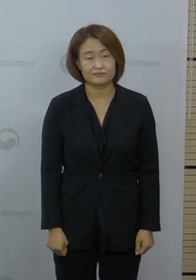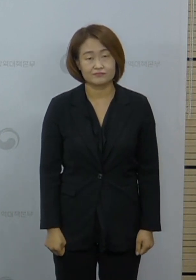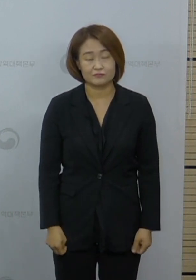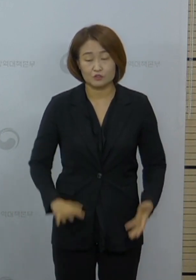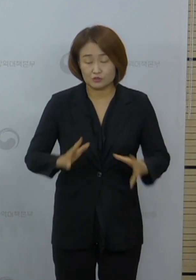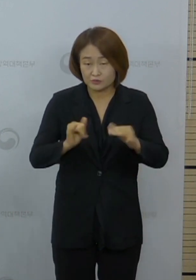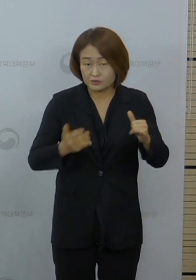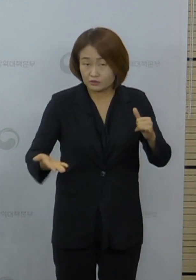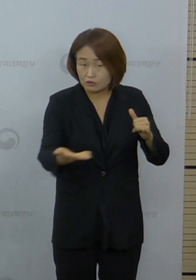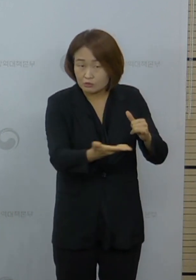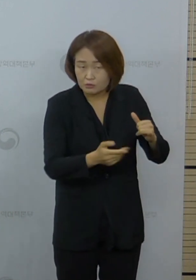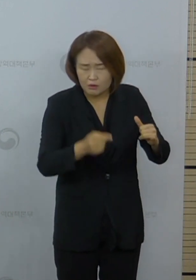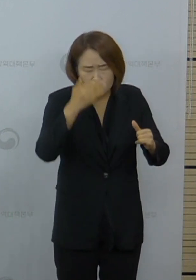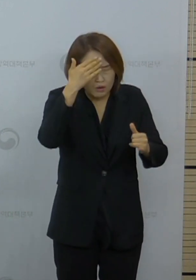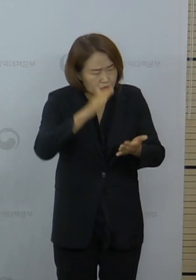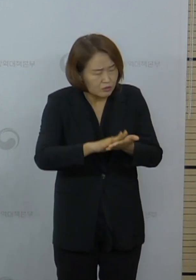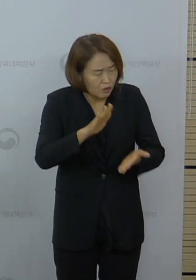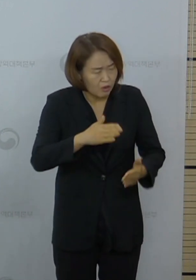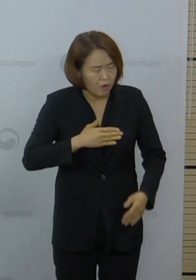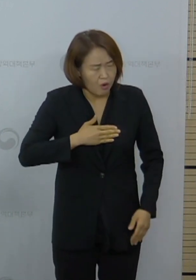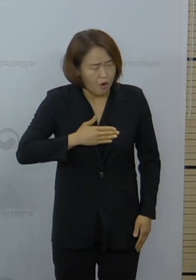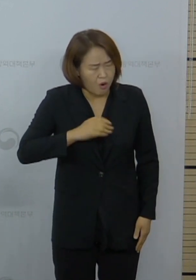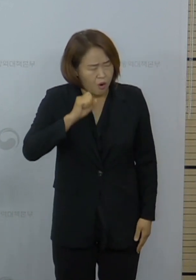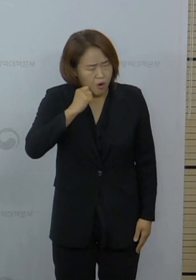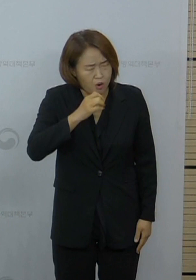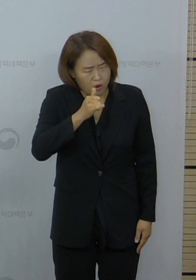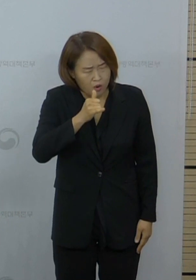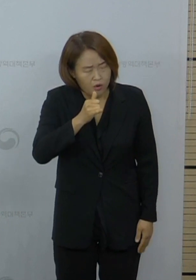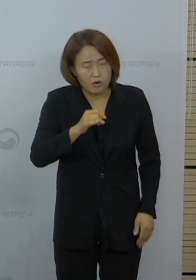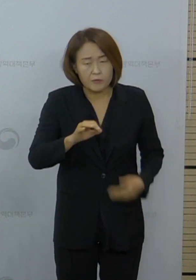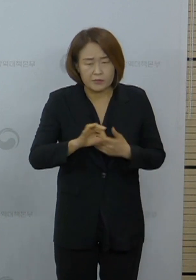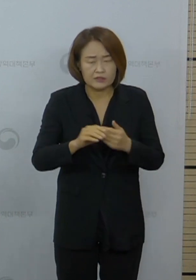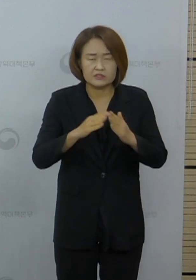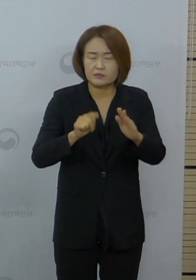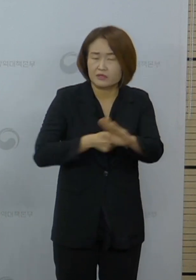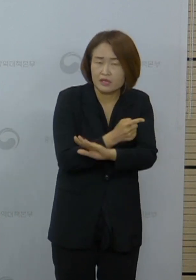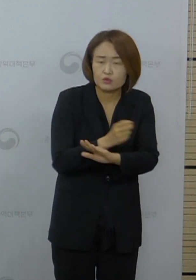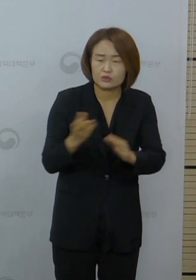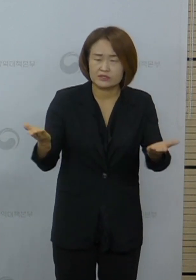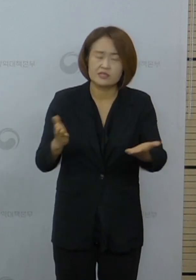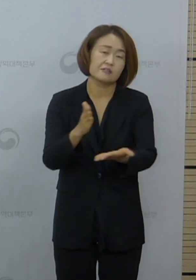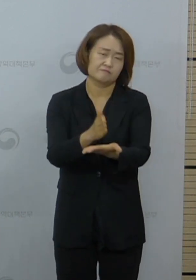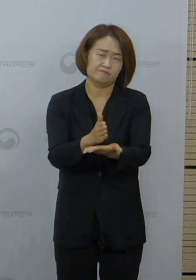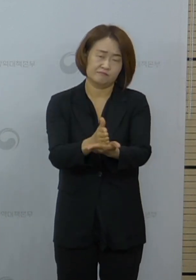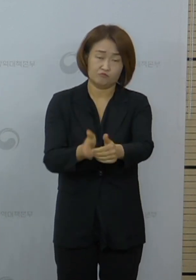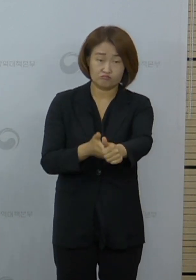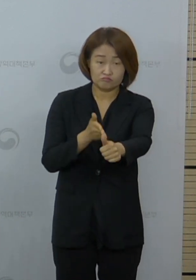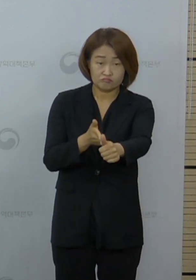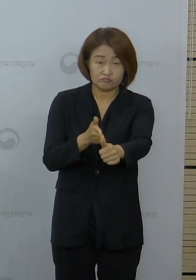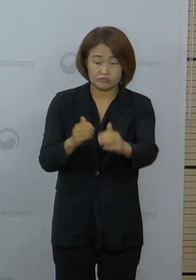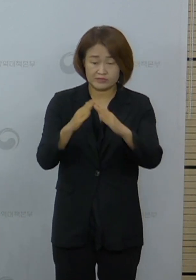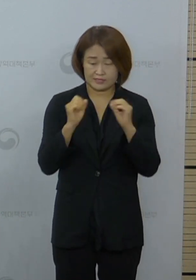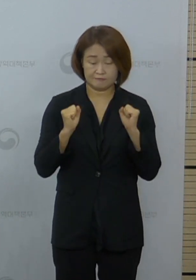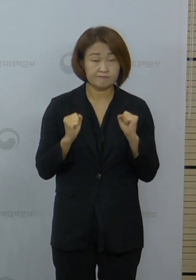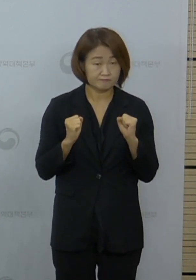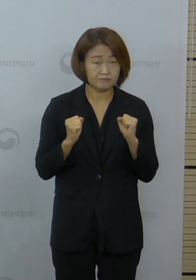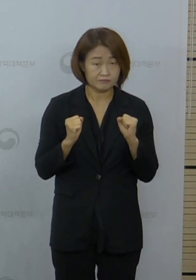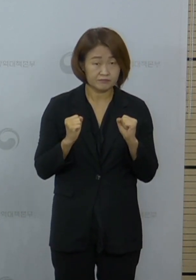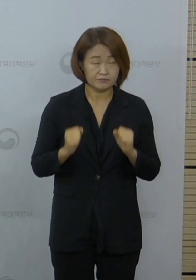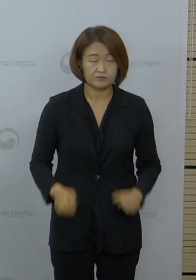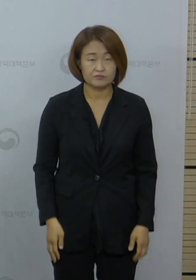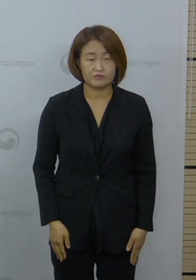국민들께서는 발열 또는 호흡기 증상이 있는 경우에는 외출, 출근을 자제하고 집에 머물며